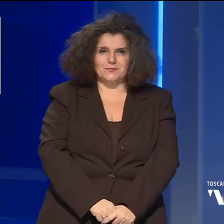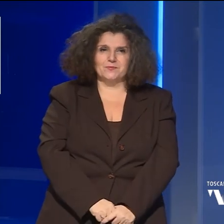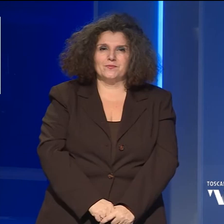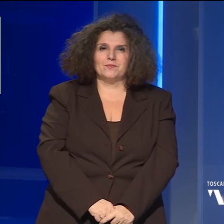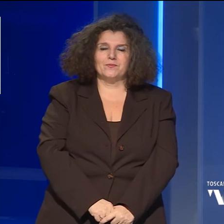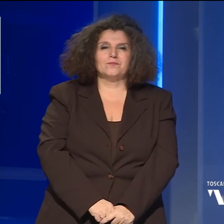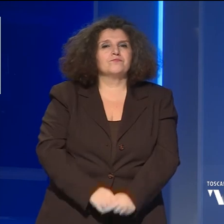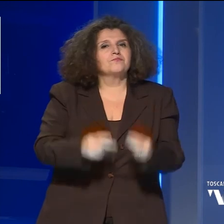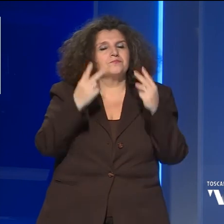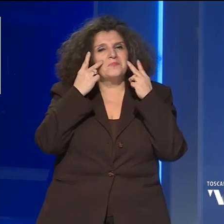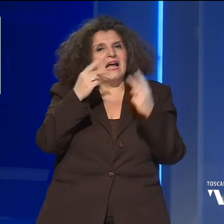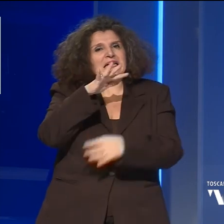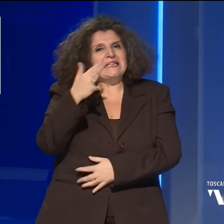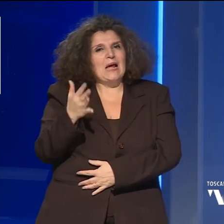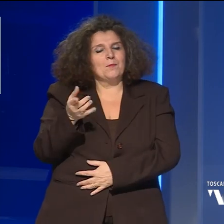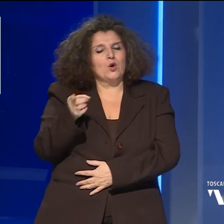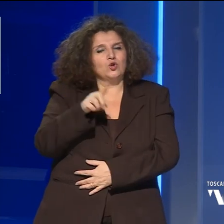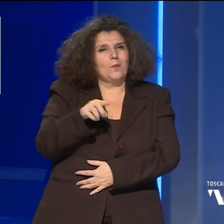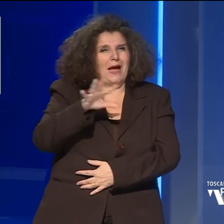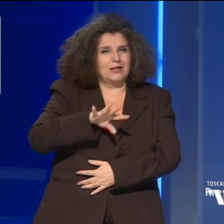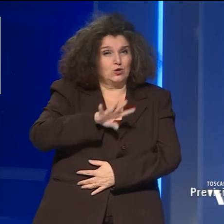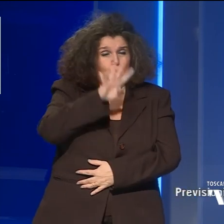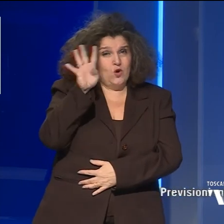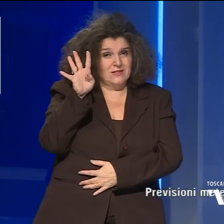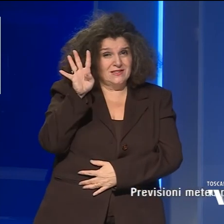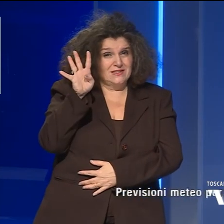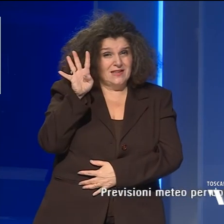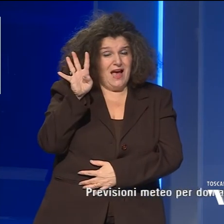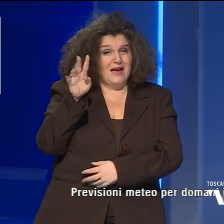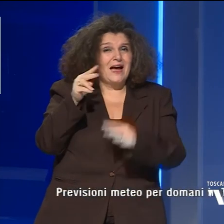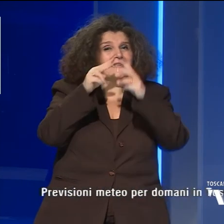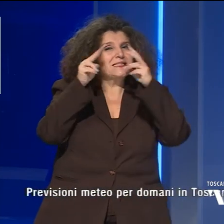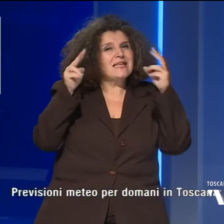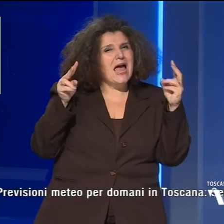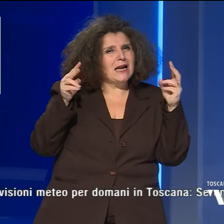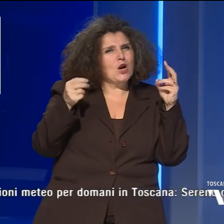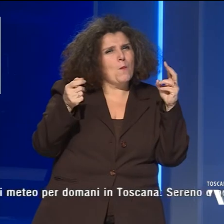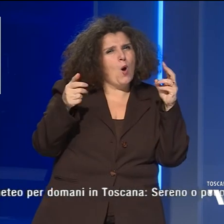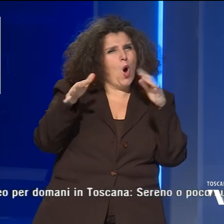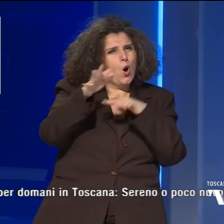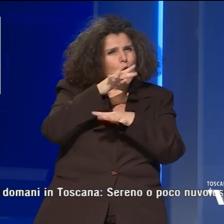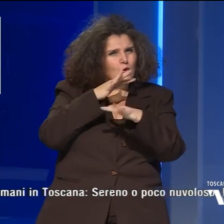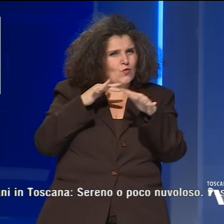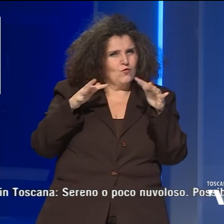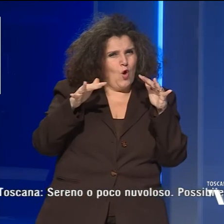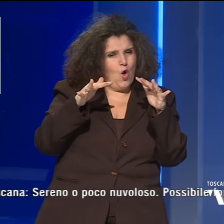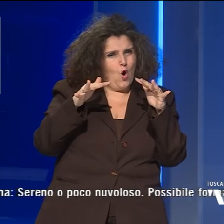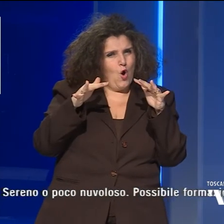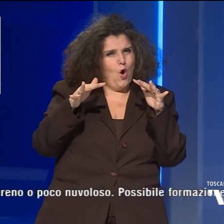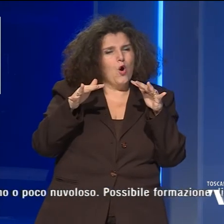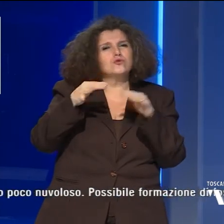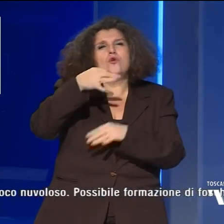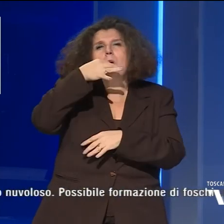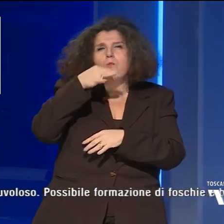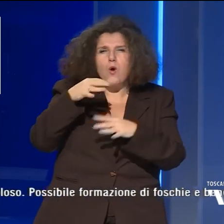E ora le previsioni del tempo per domani in Toscana, sereno o poco nuvoloso. Possibile formazione